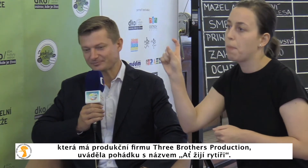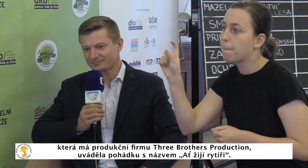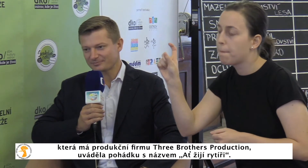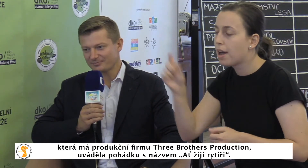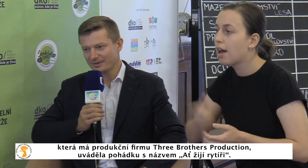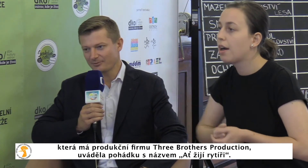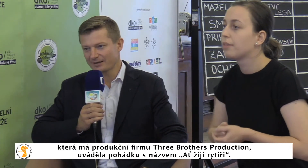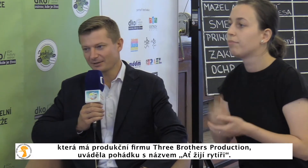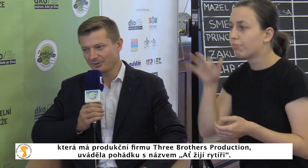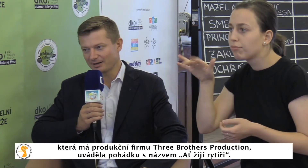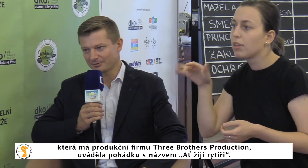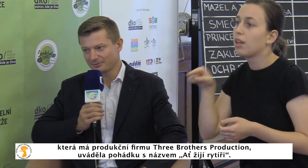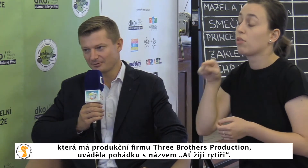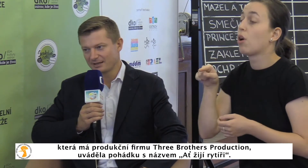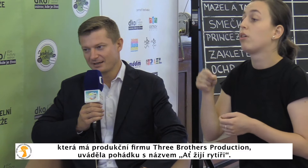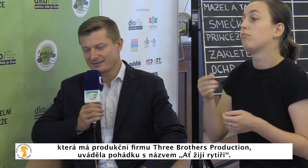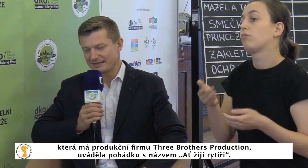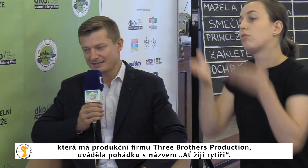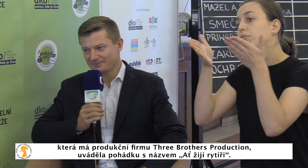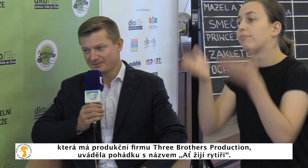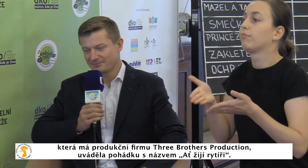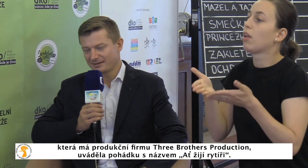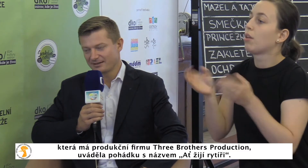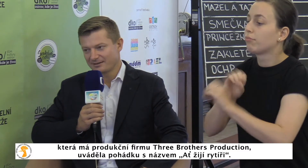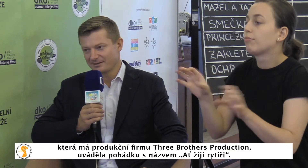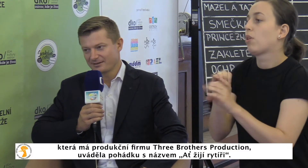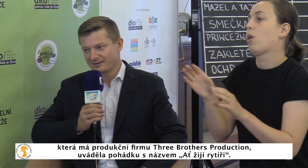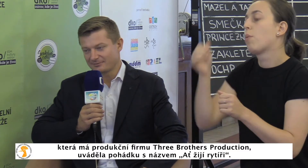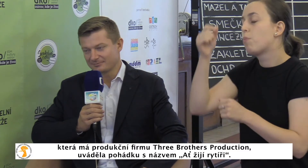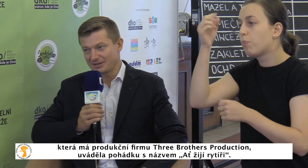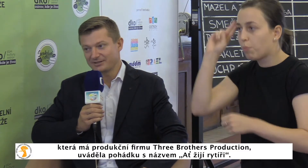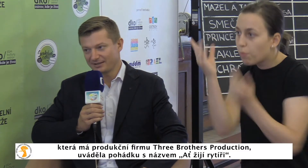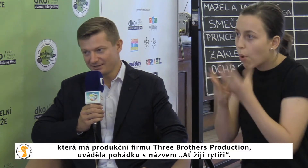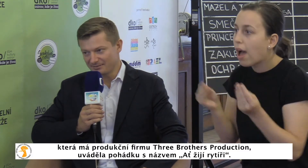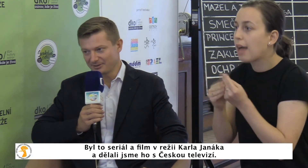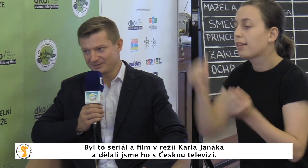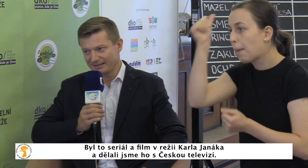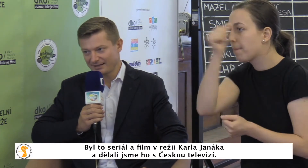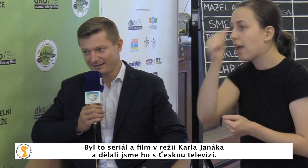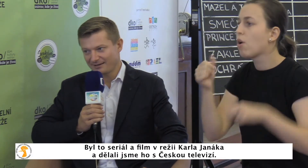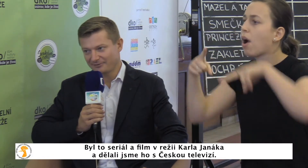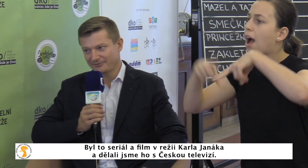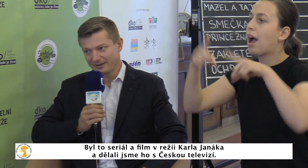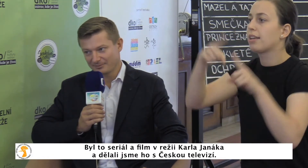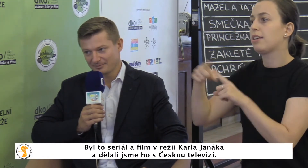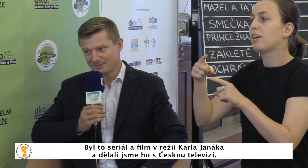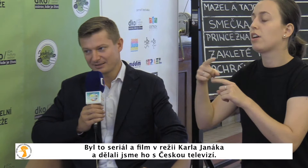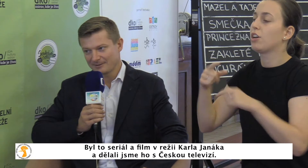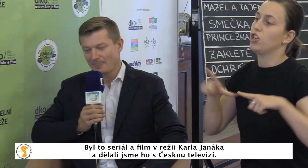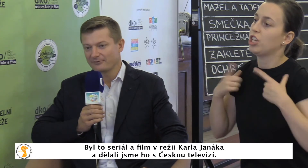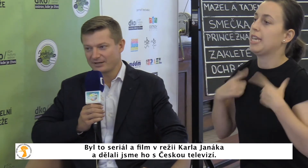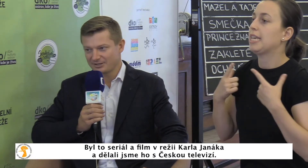uváděla pohádku s názvem Adží Ritíři. Byl to seriál a film